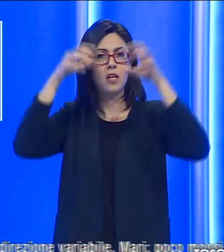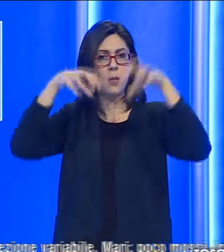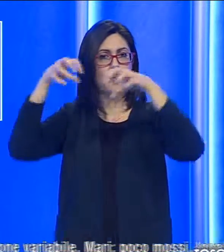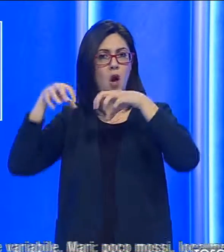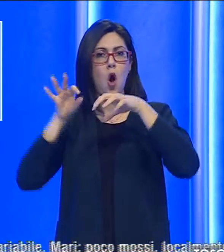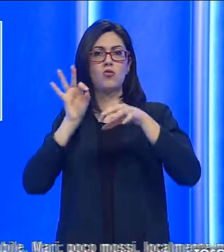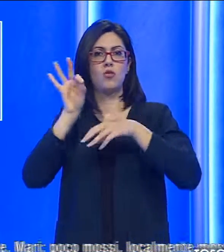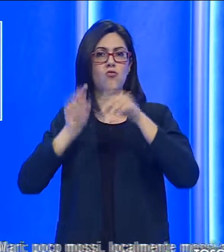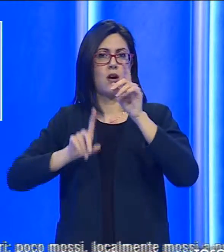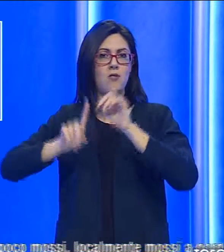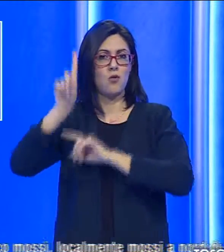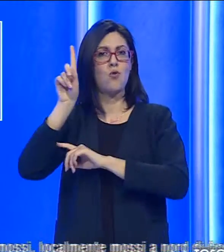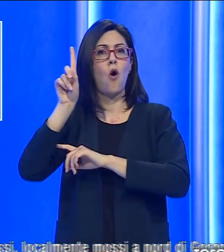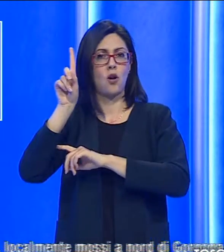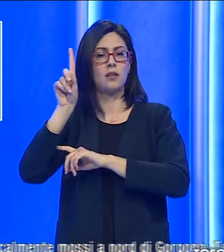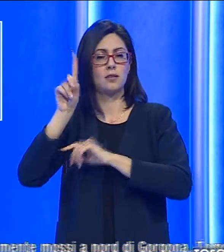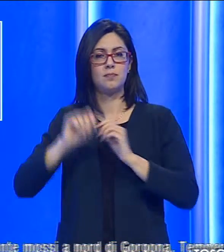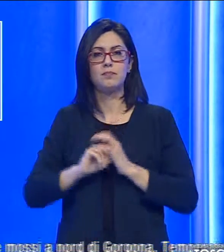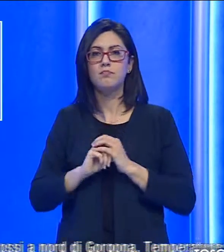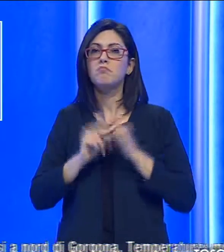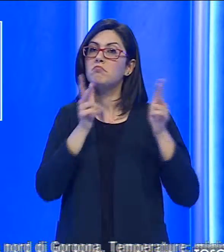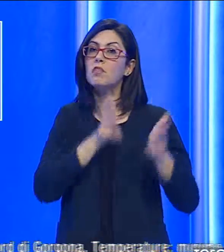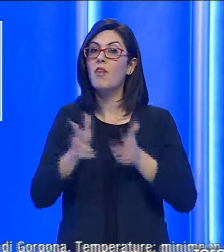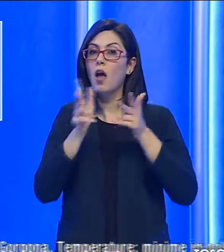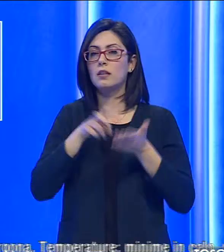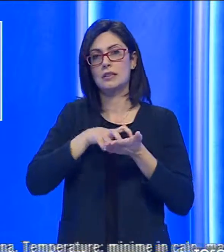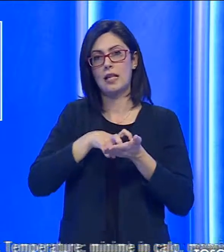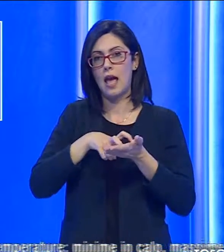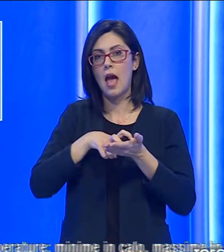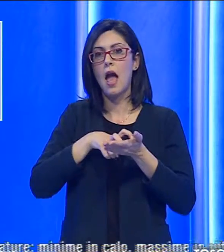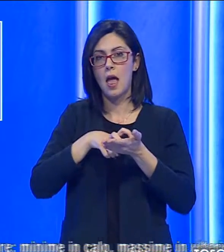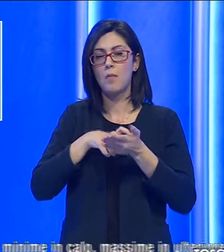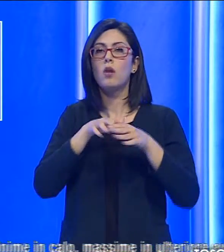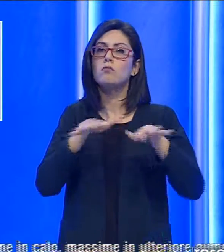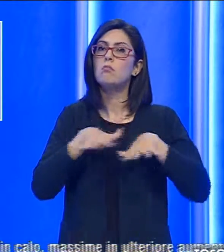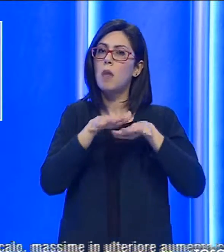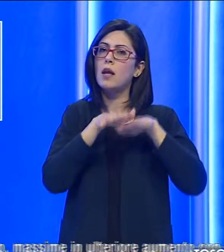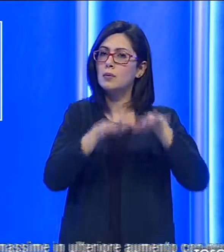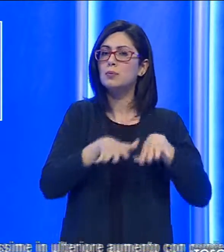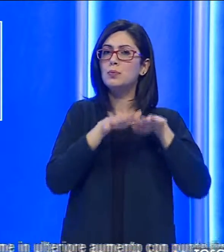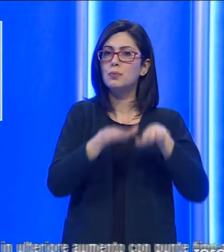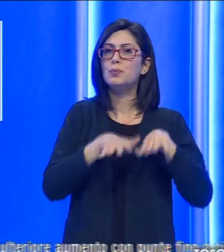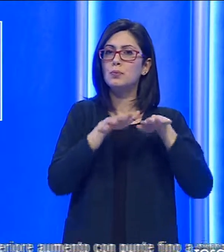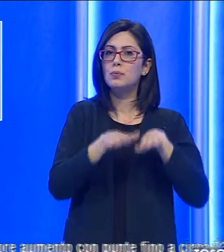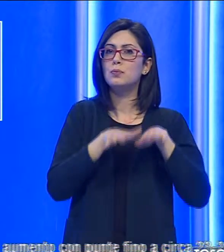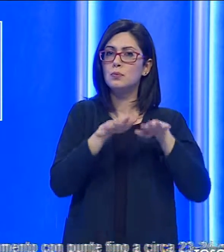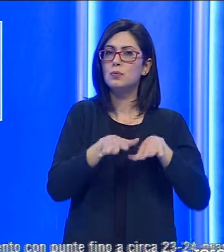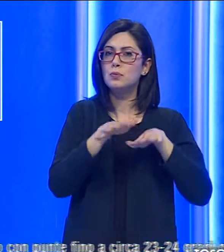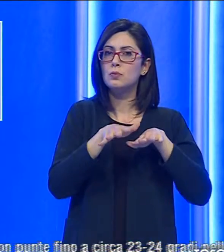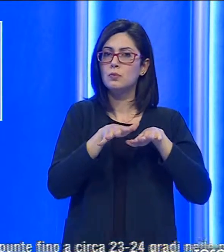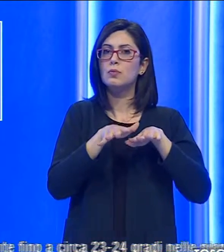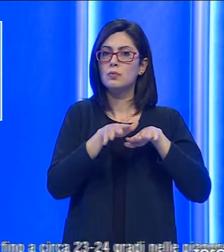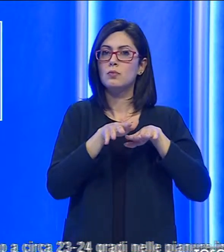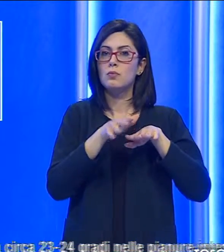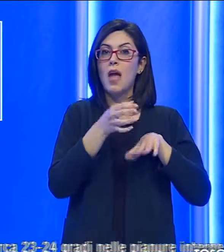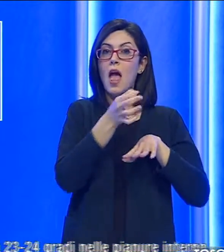centro-nord della regione. I venti deboli, mari poco mossi e mossi a